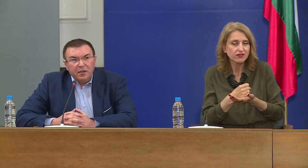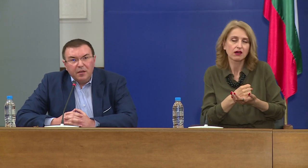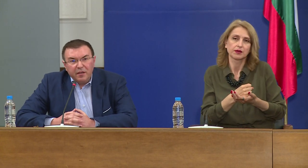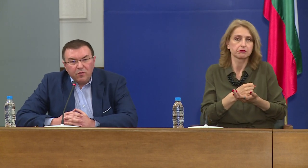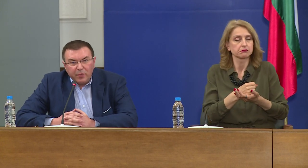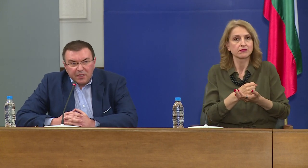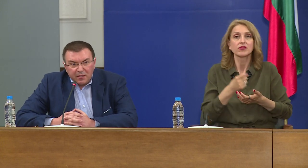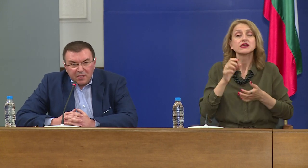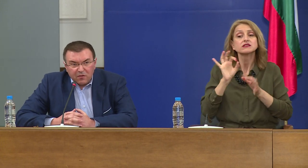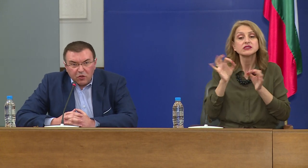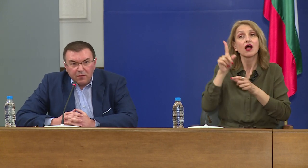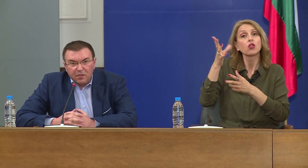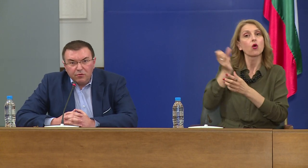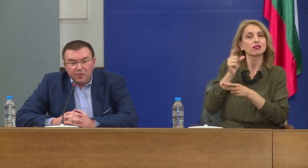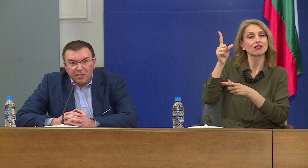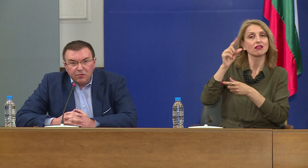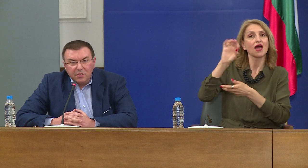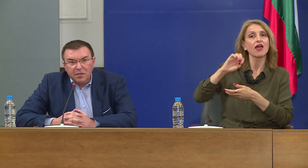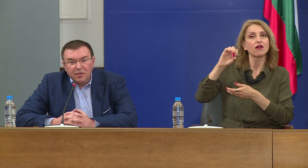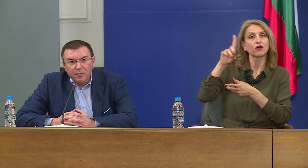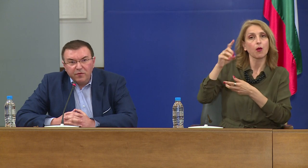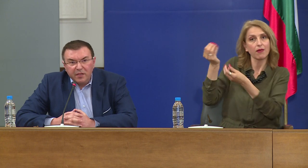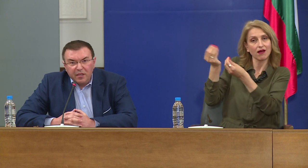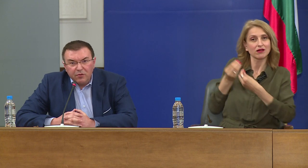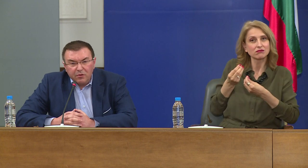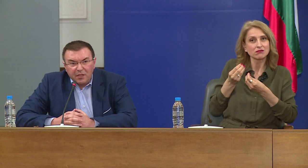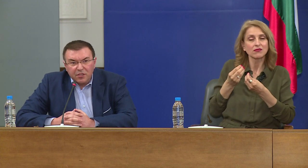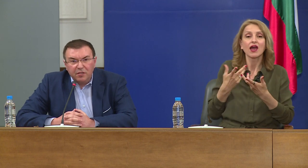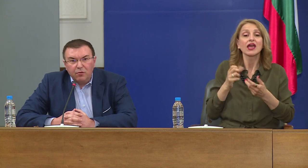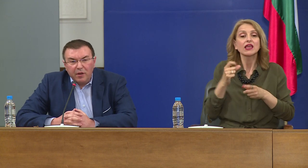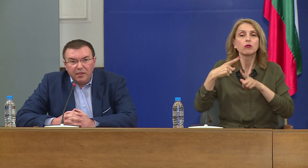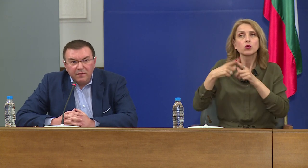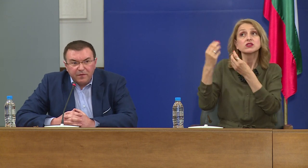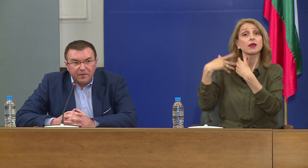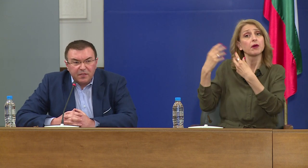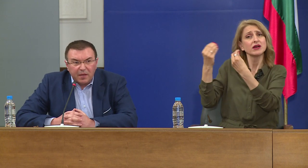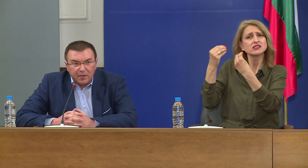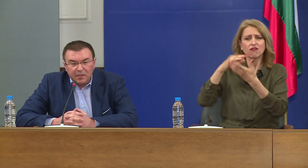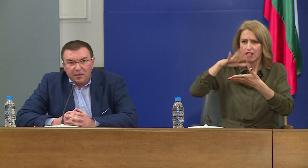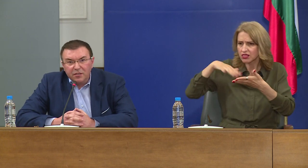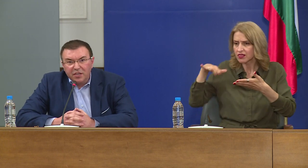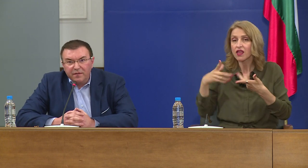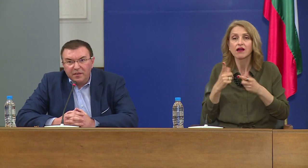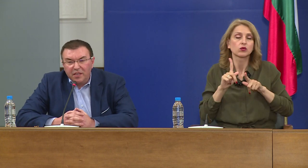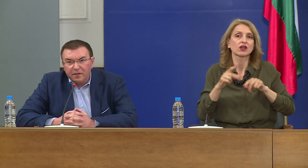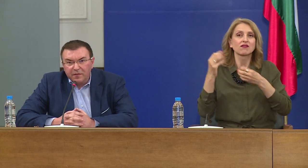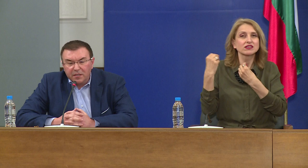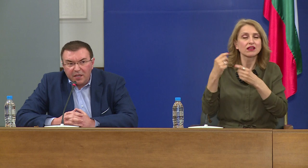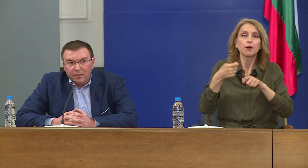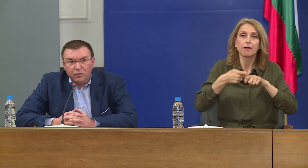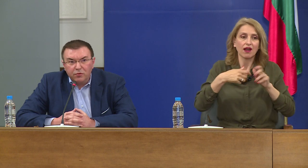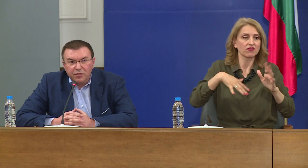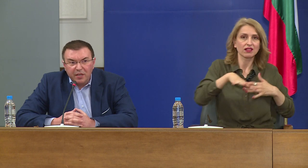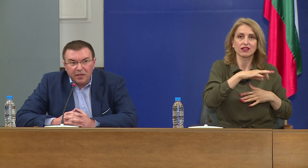европейските и световните консенсуси и поведението на нашите колеги в западните държави и в